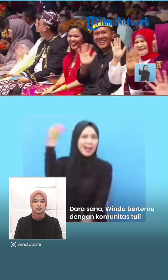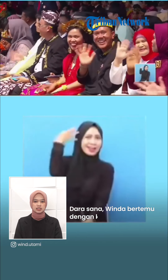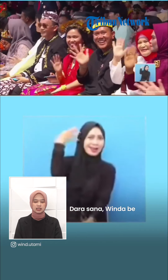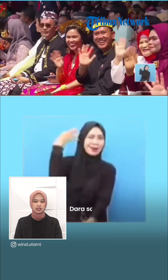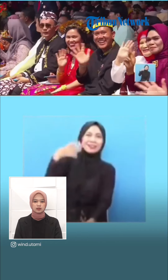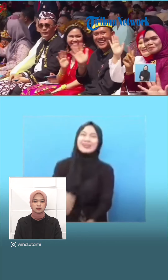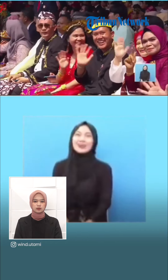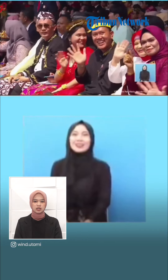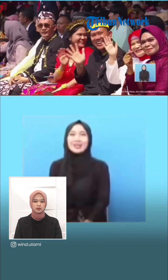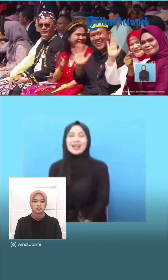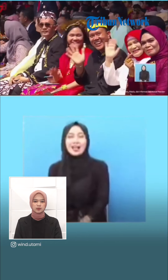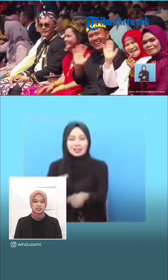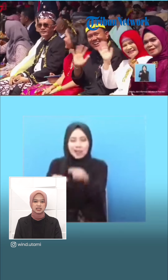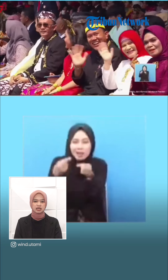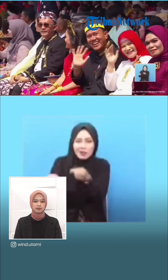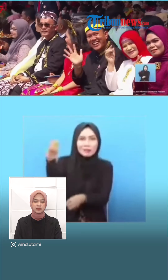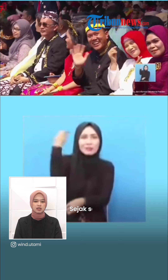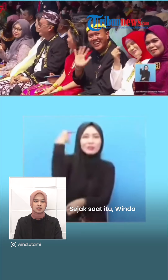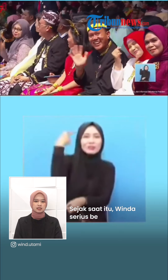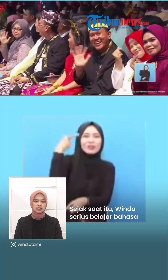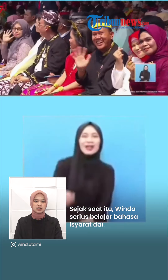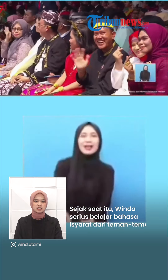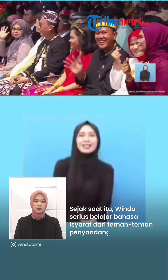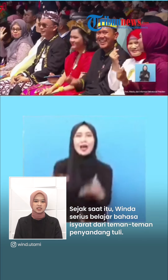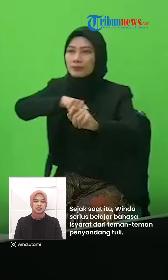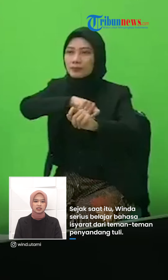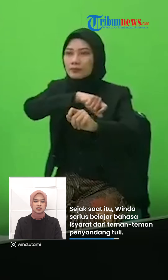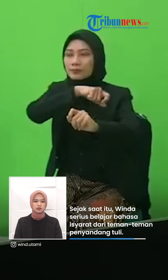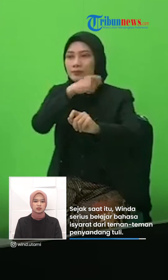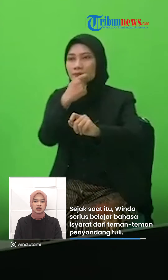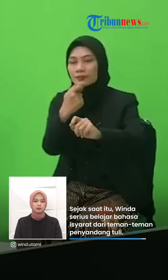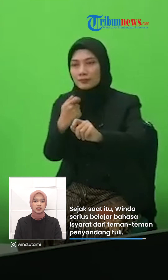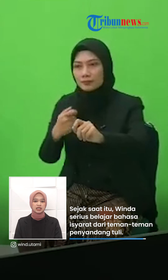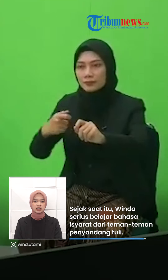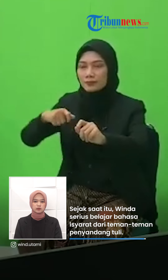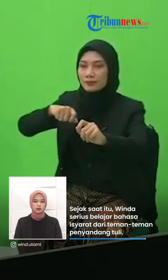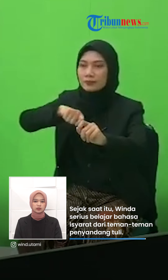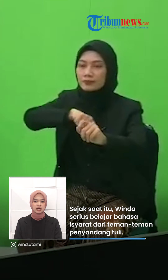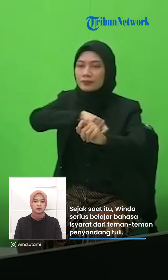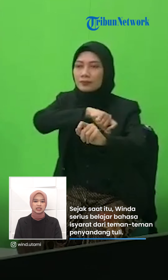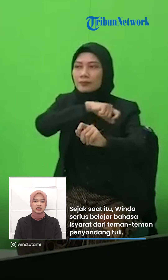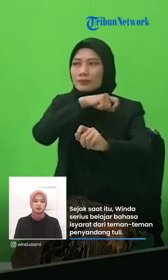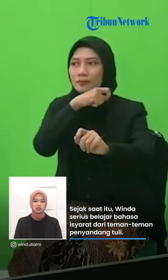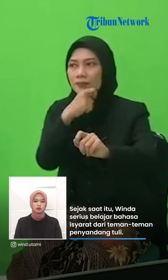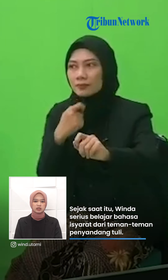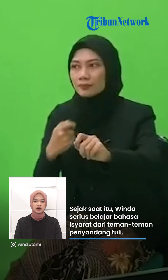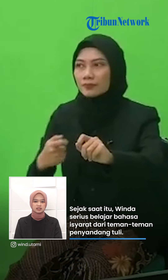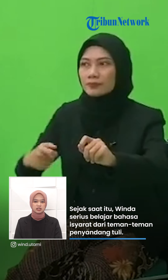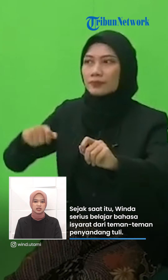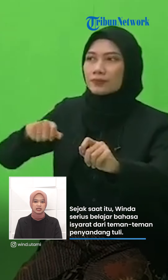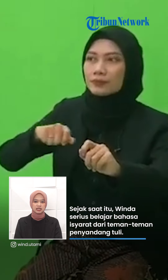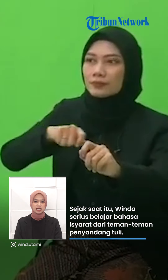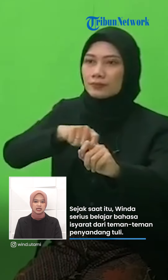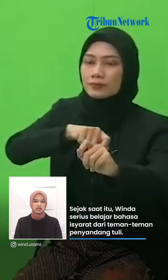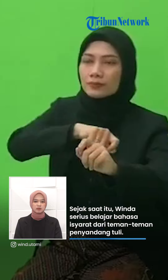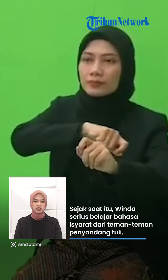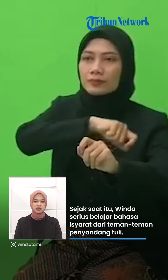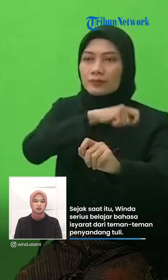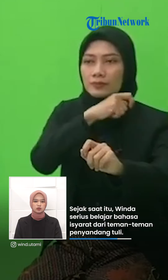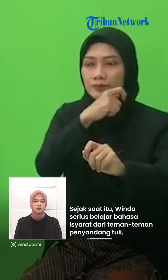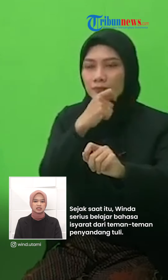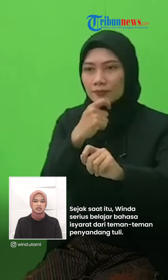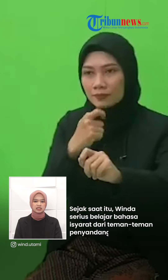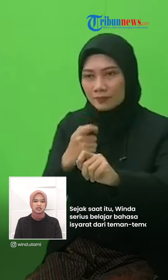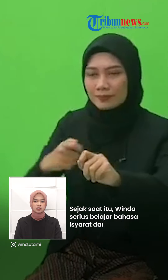berlangsung sejak tahun 2011 silam Sehingga sampai saat ini sudah lebih dari 10 tahun ia menekuni bahasa isyarat Dan